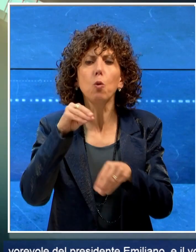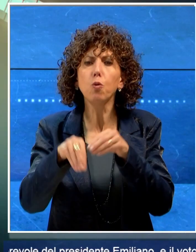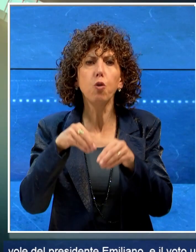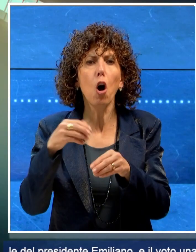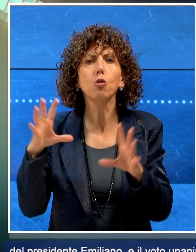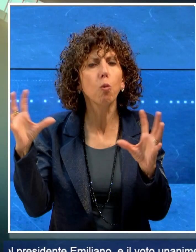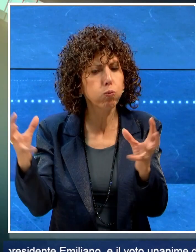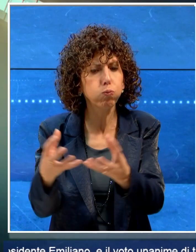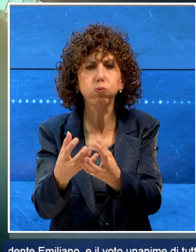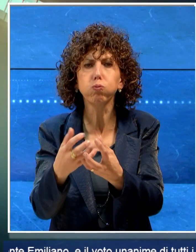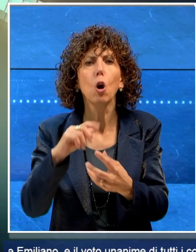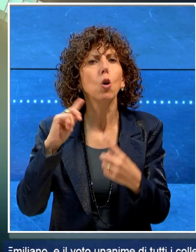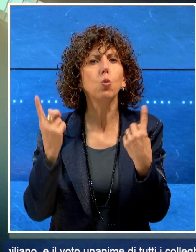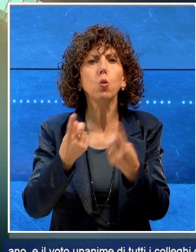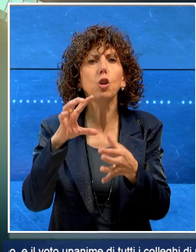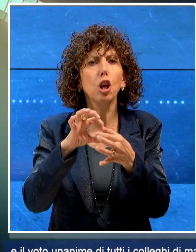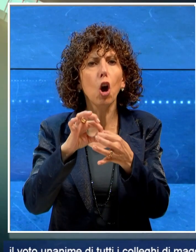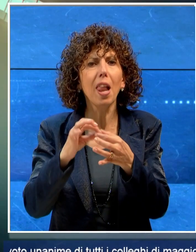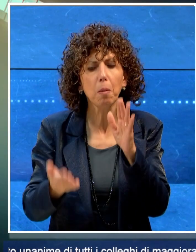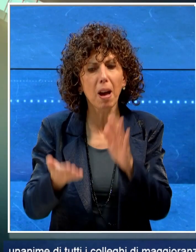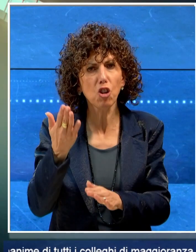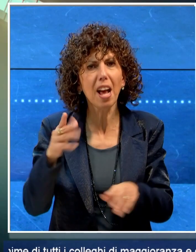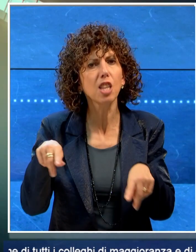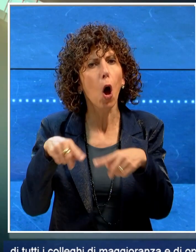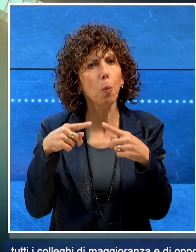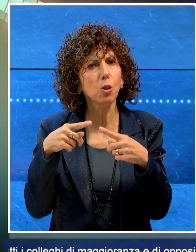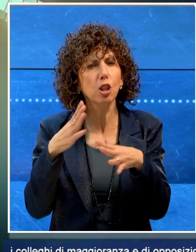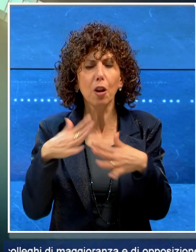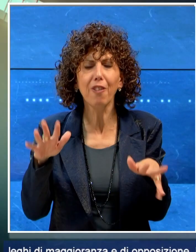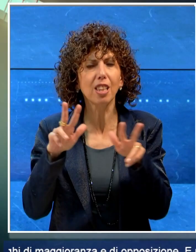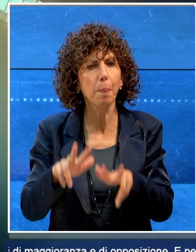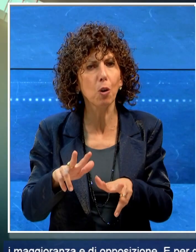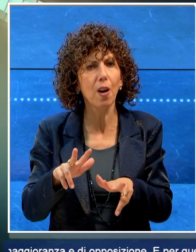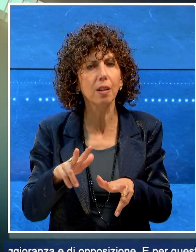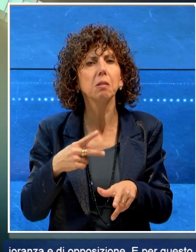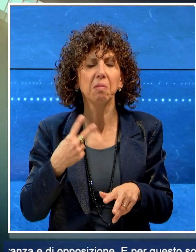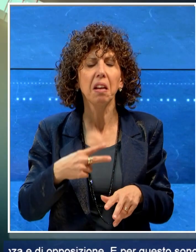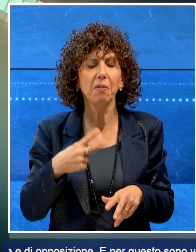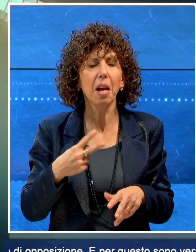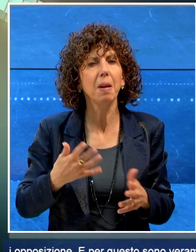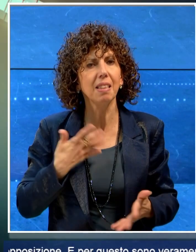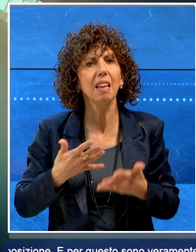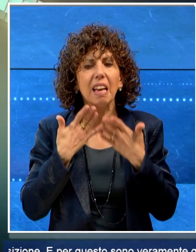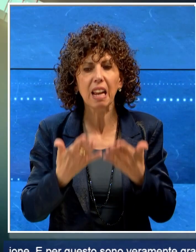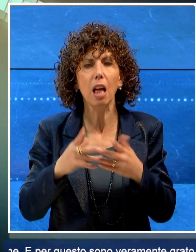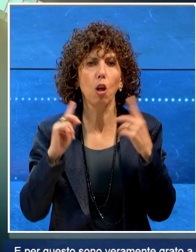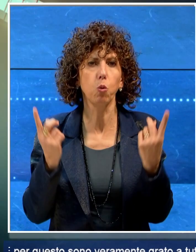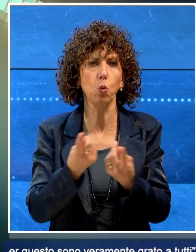'anni di tutti i colleghi di maggioranza e di opposizione. E per questo sono veramente grato a tutti.